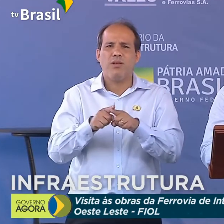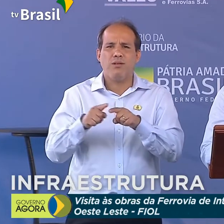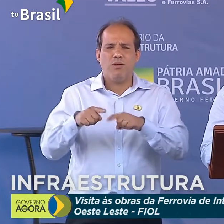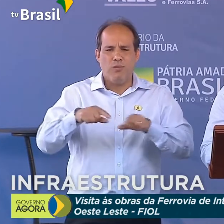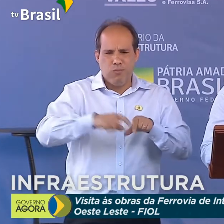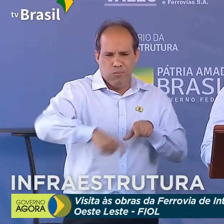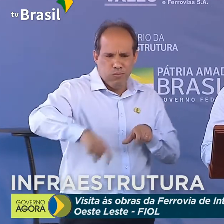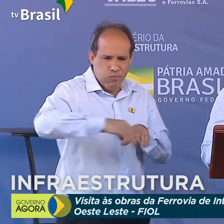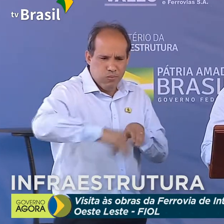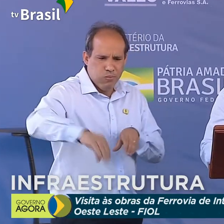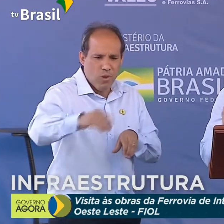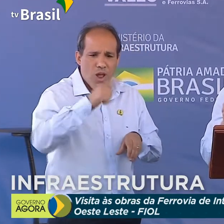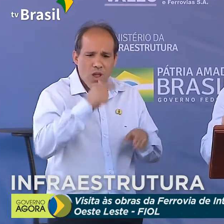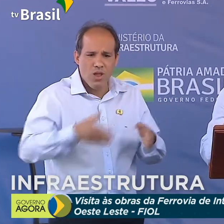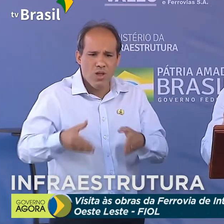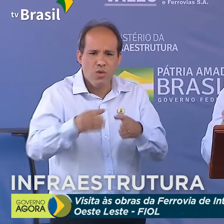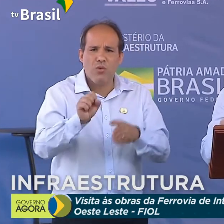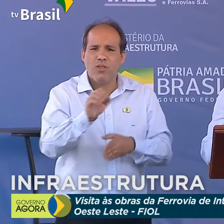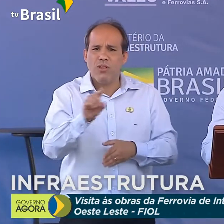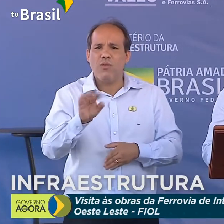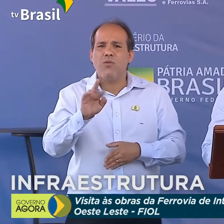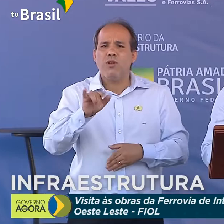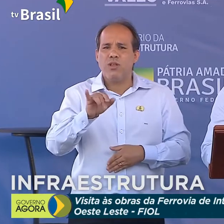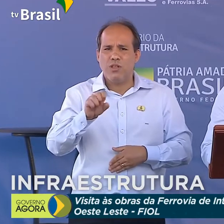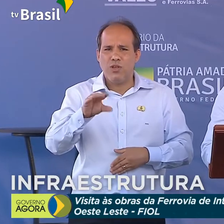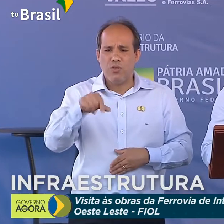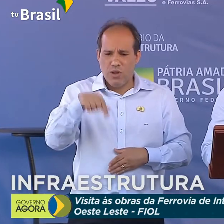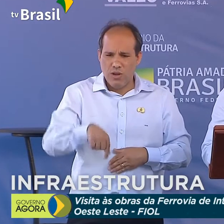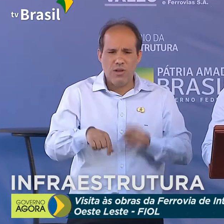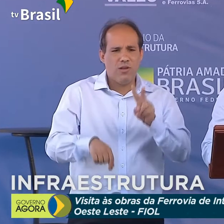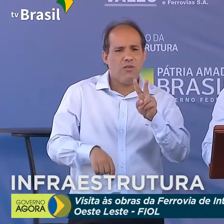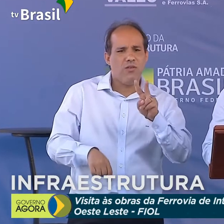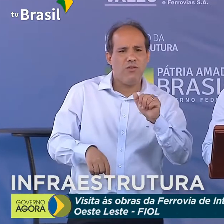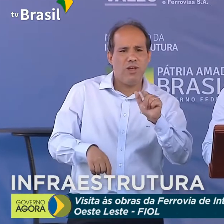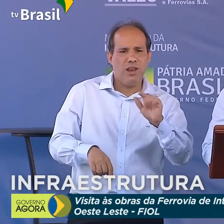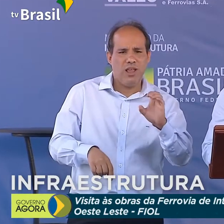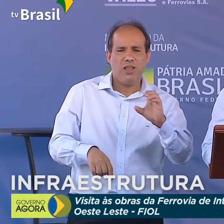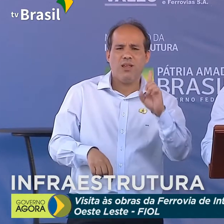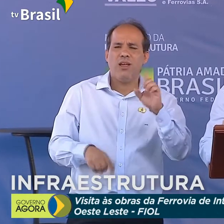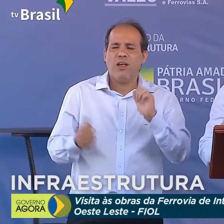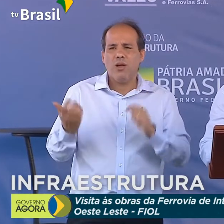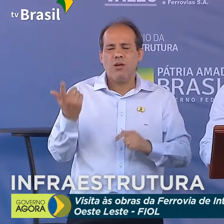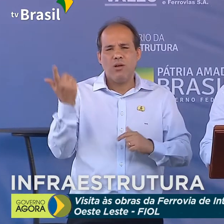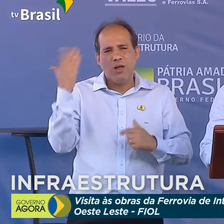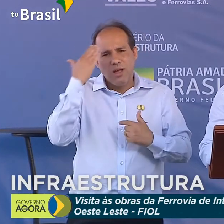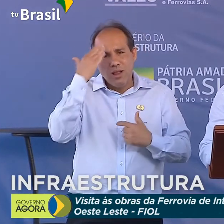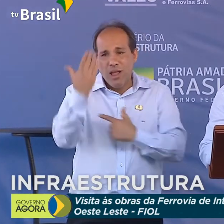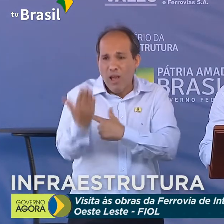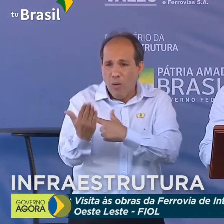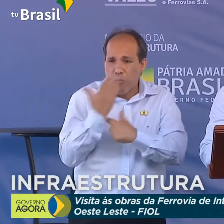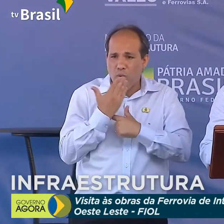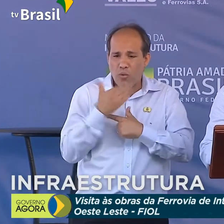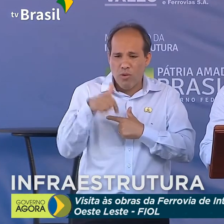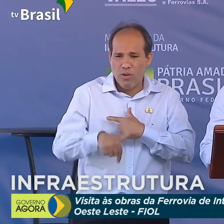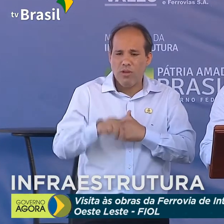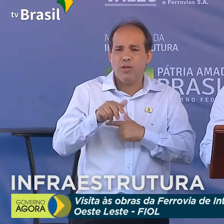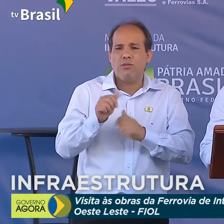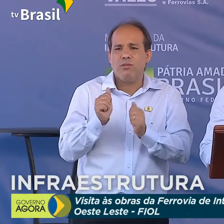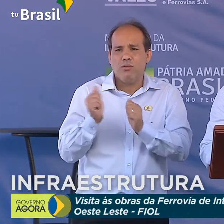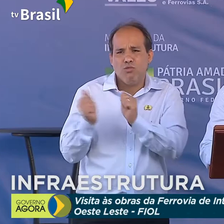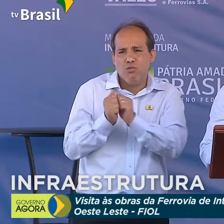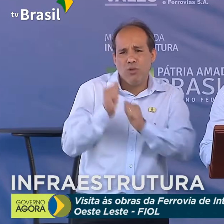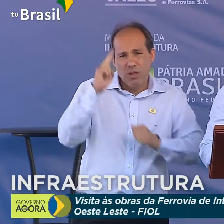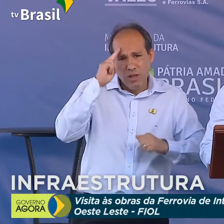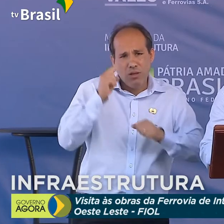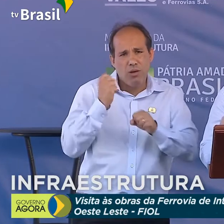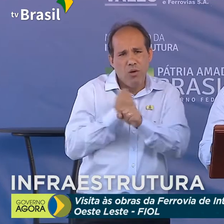Francisco. E vai ser um talismã nosso aqui da Valec a atuação do Exército, num trecho de 20 quilômetros do lote 6.